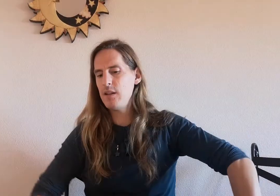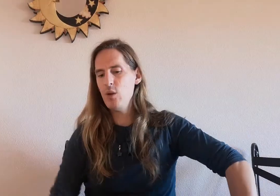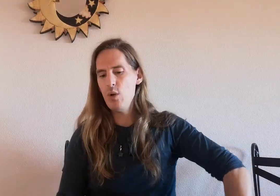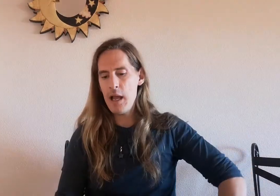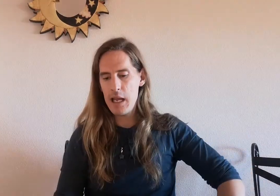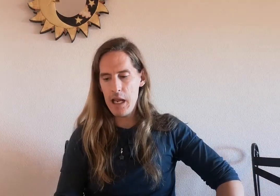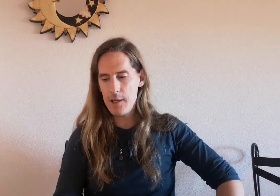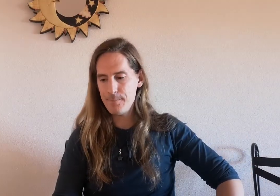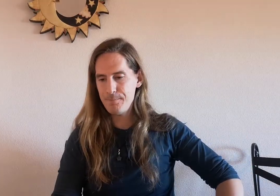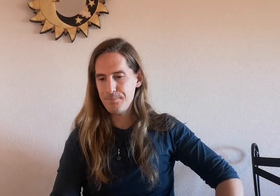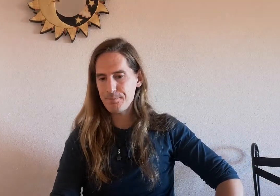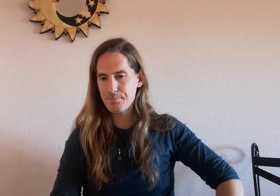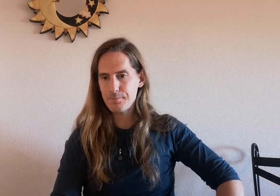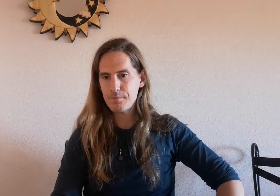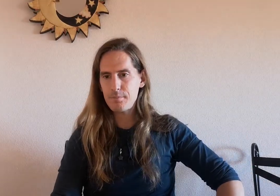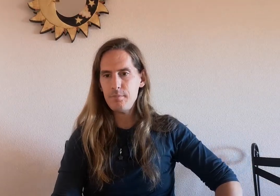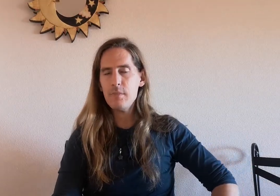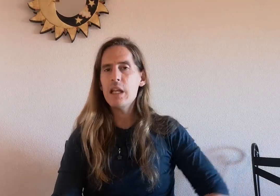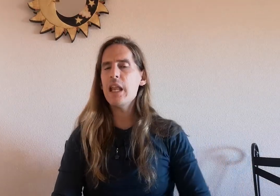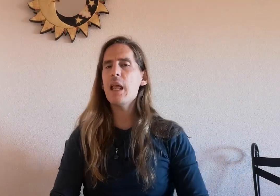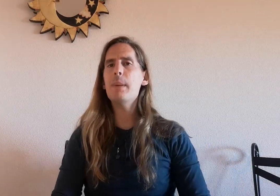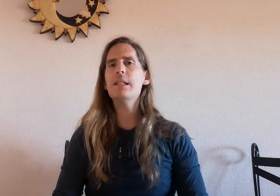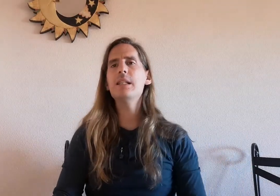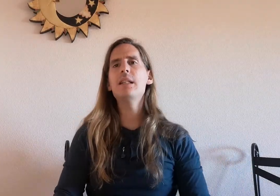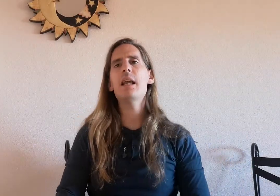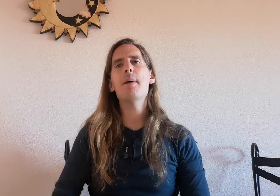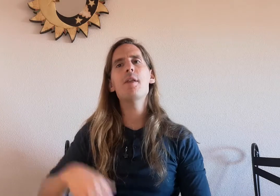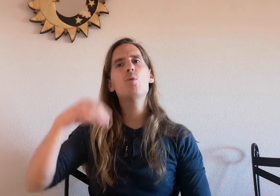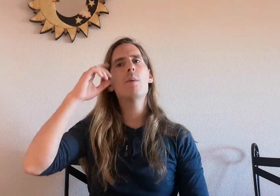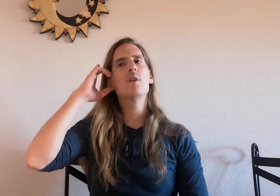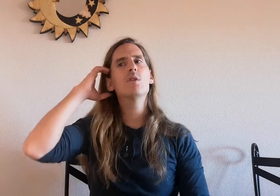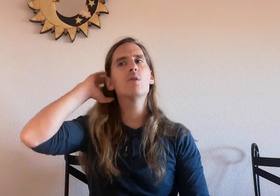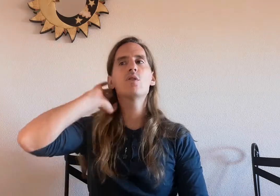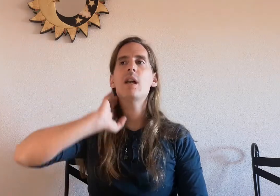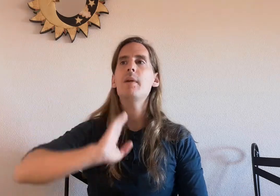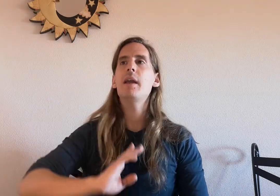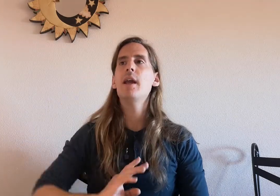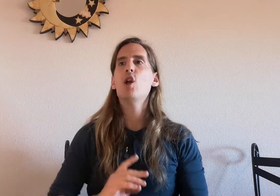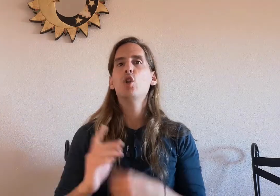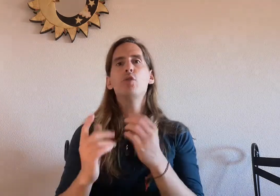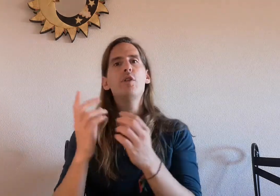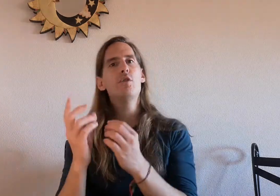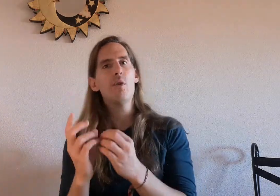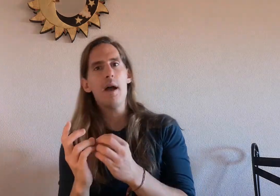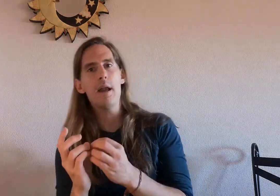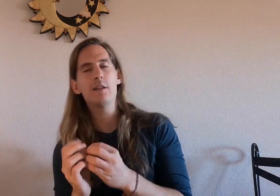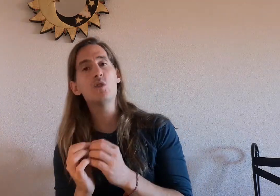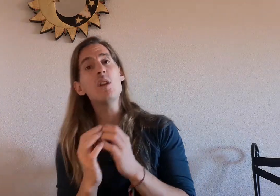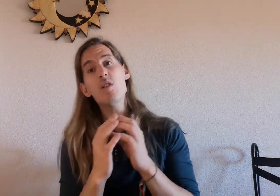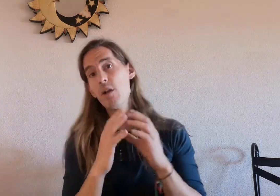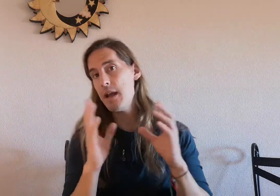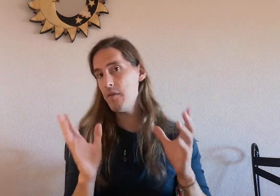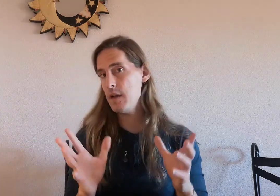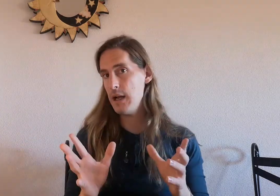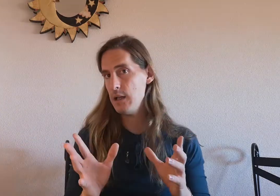partícula que que está presente y a veces una persona no sabe dónde colocarla se suele colocar al final